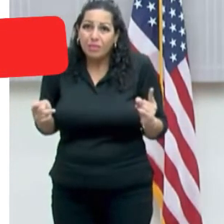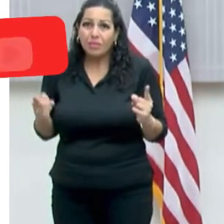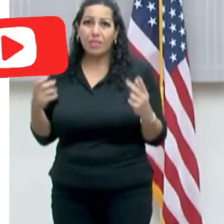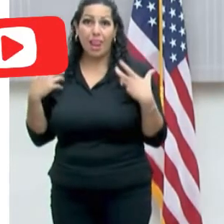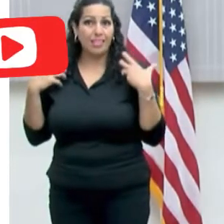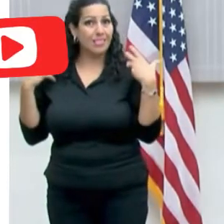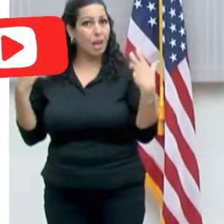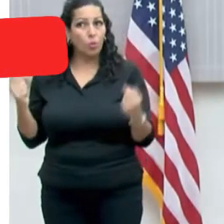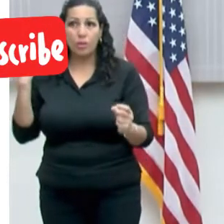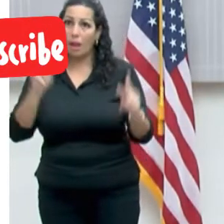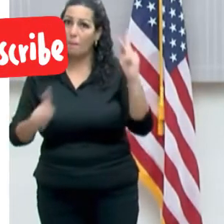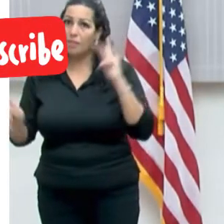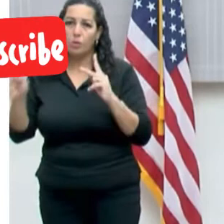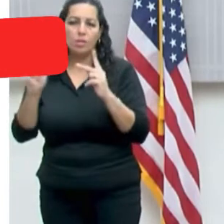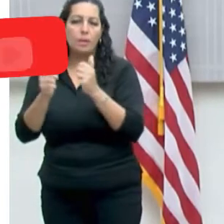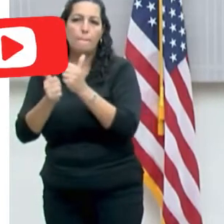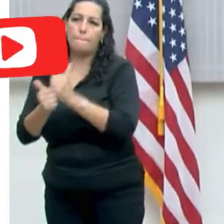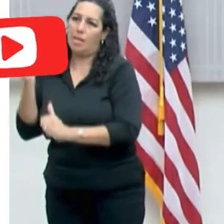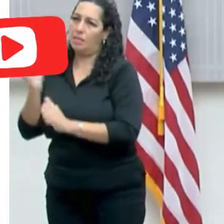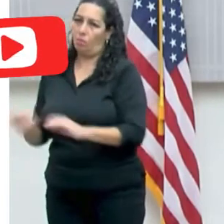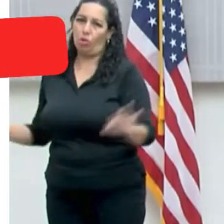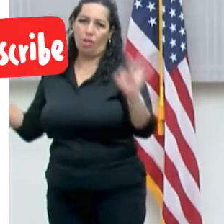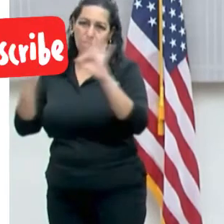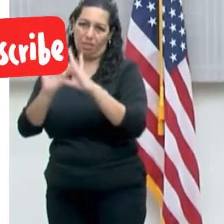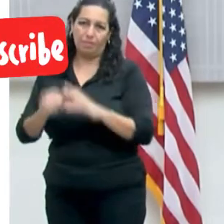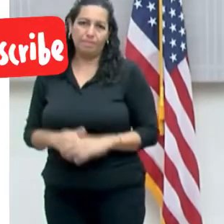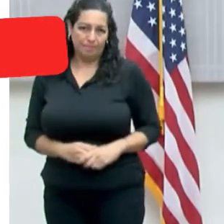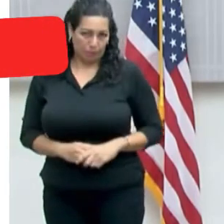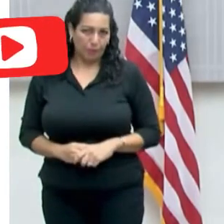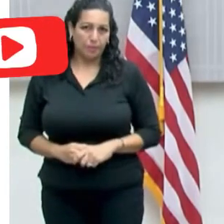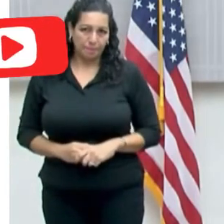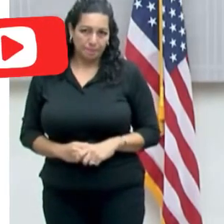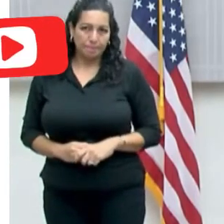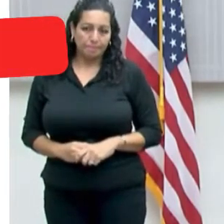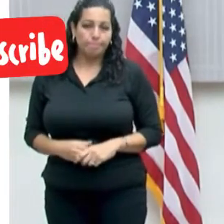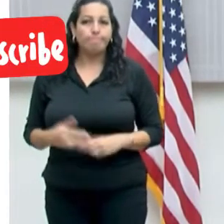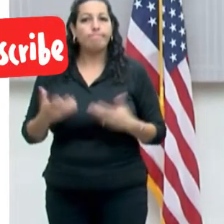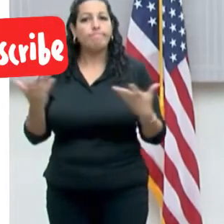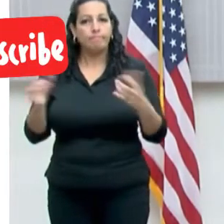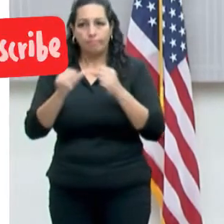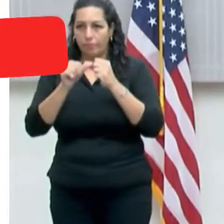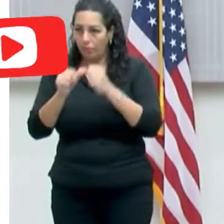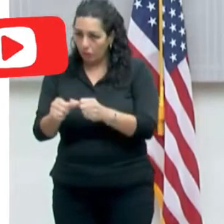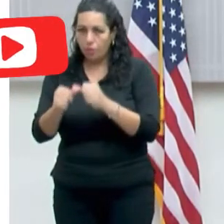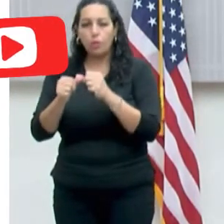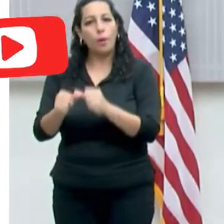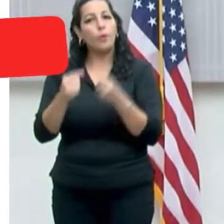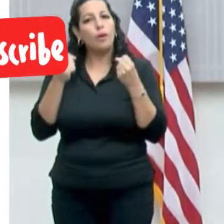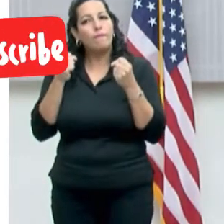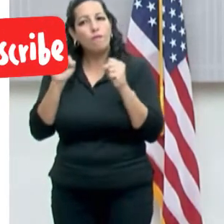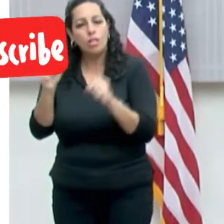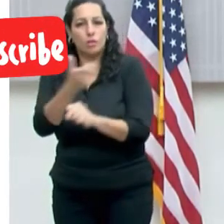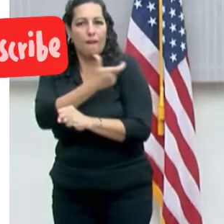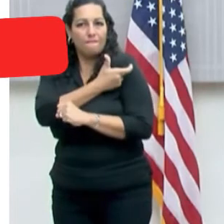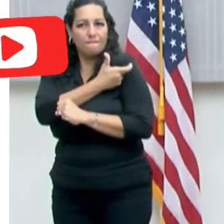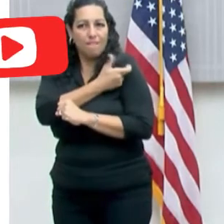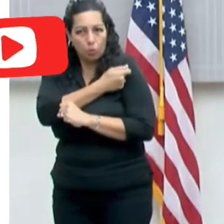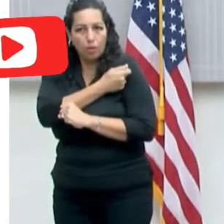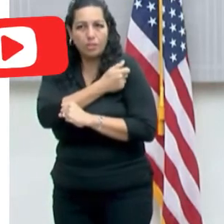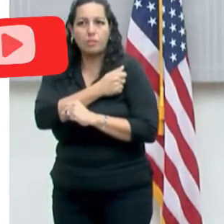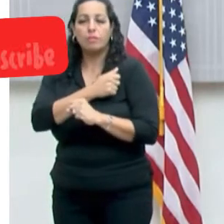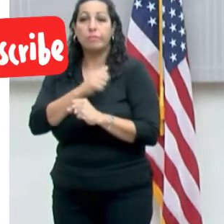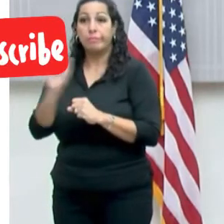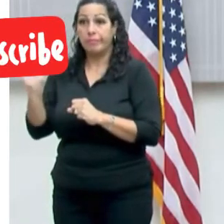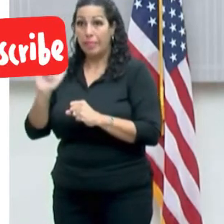pública es primordial. Finalmente, continuamos los esfuerzos de vacunación, incluyendo las